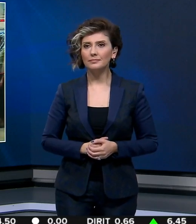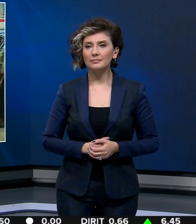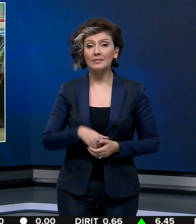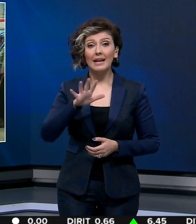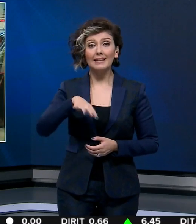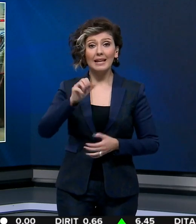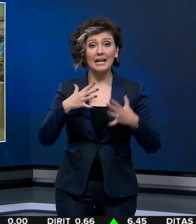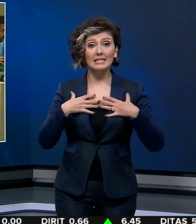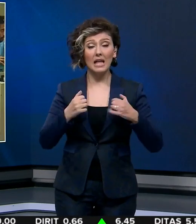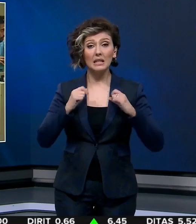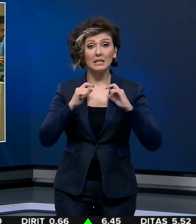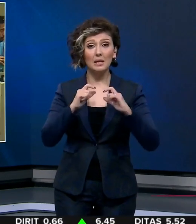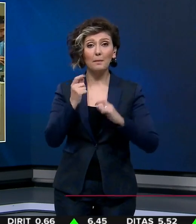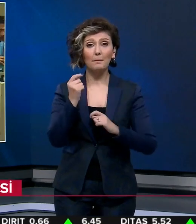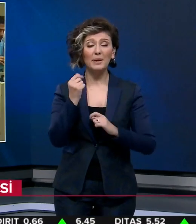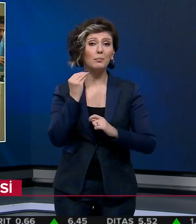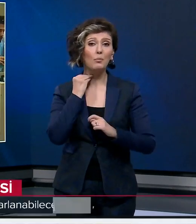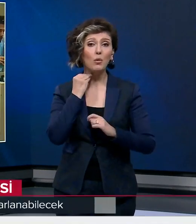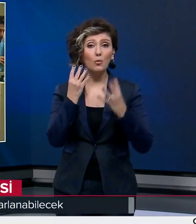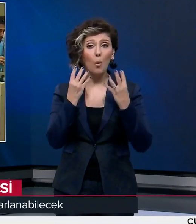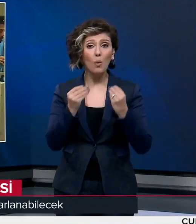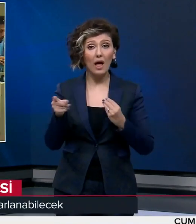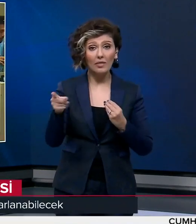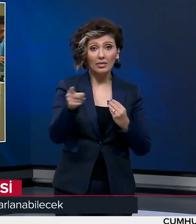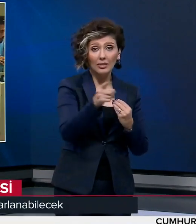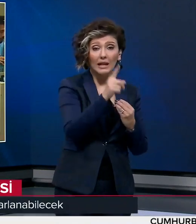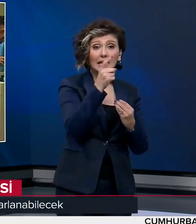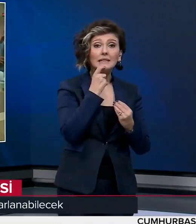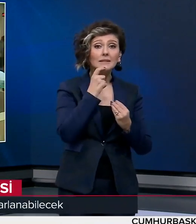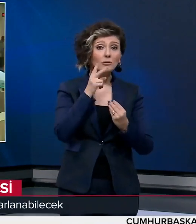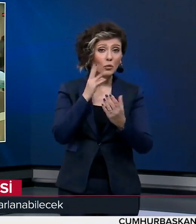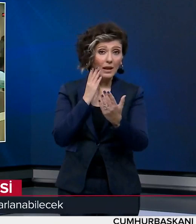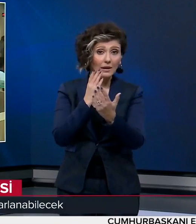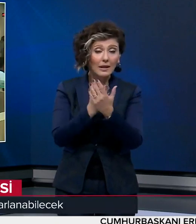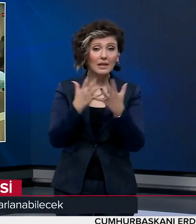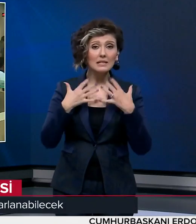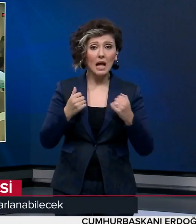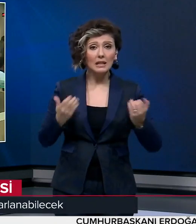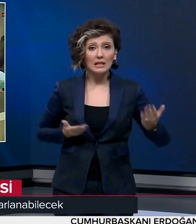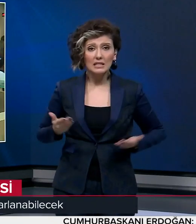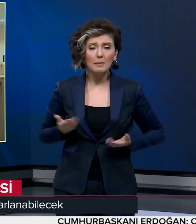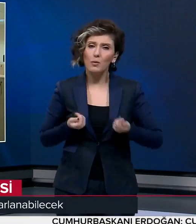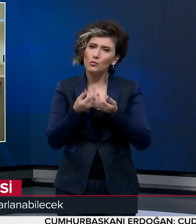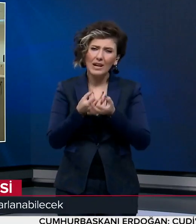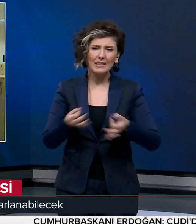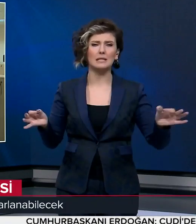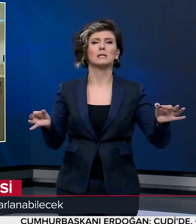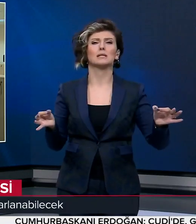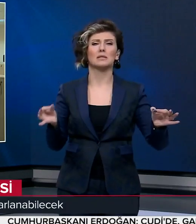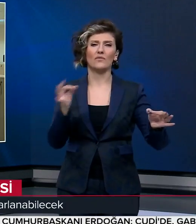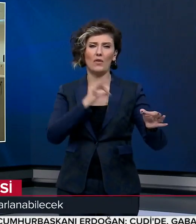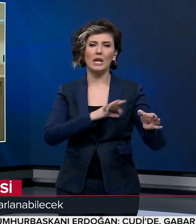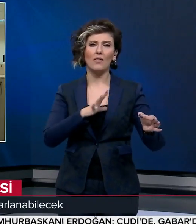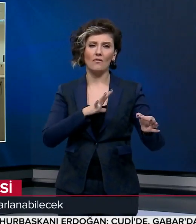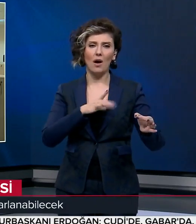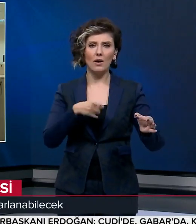Genel sağlık sigortası prim borcu olanlar yıl sonuna kadar sağlık hizmetlerinden ücretsiz yararlanabilecek.